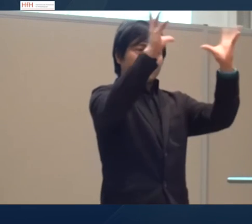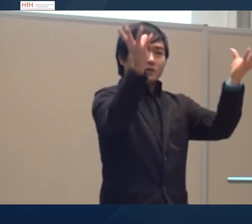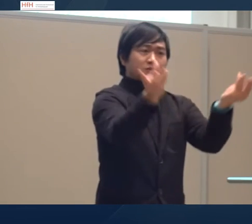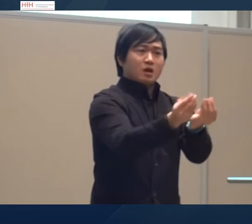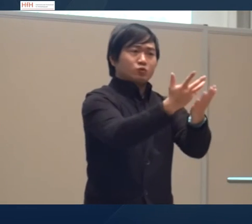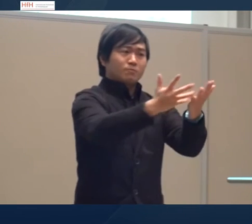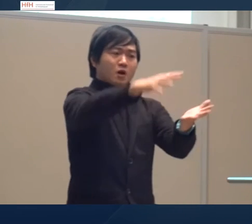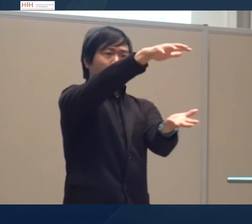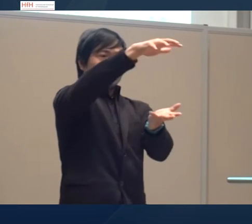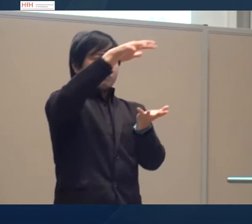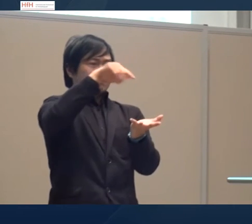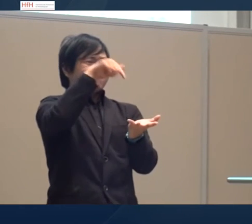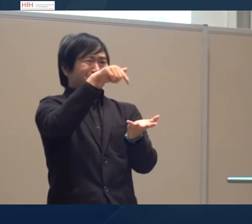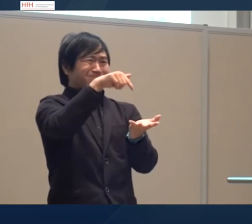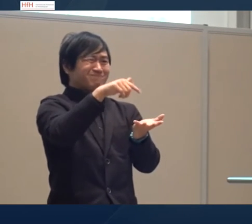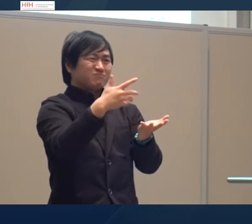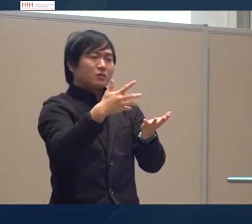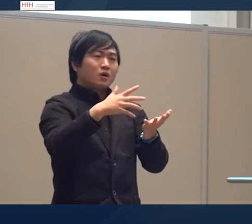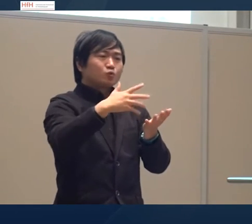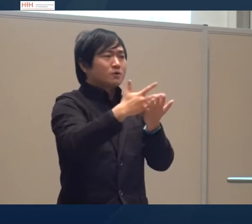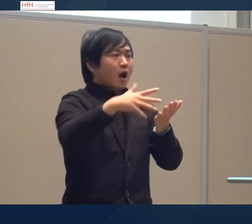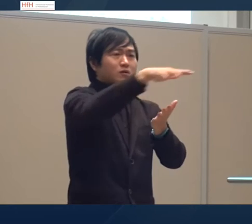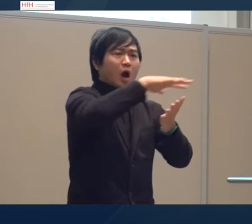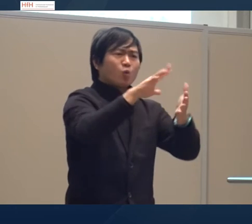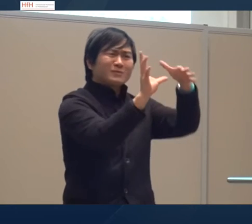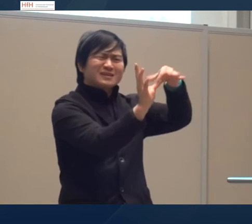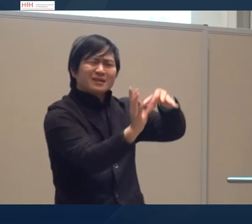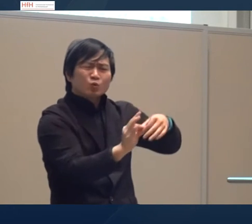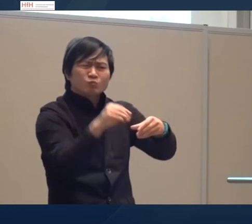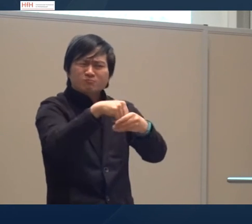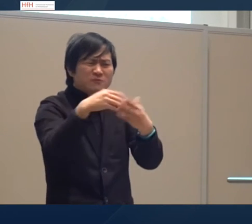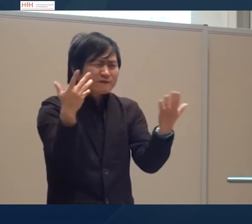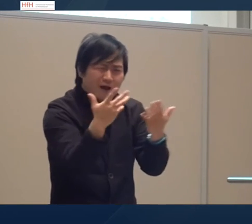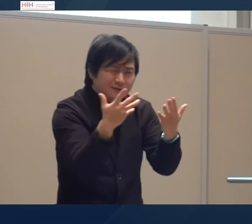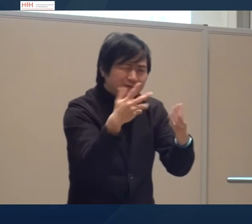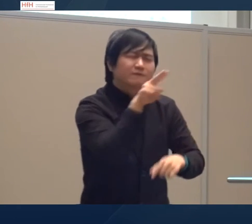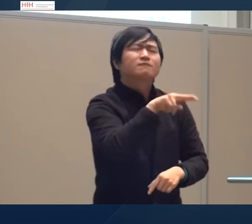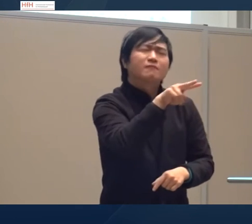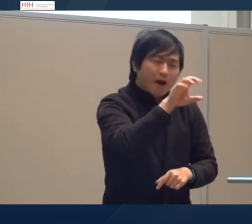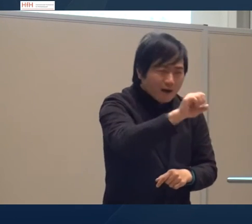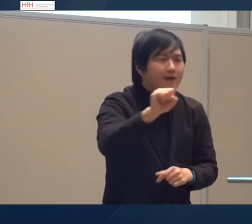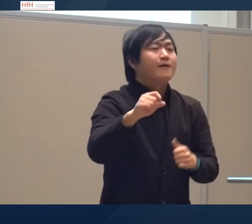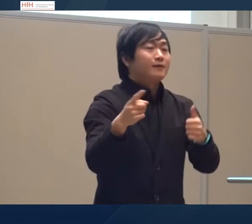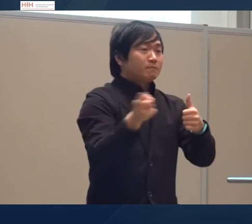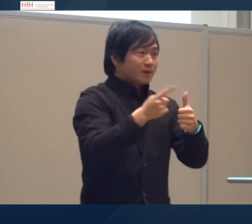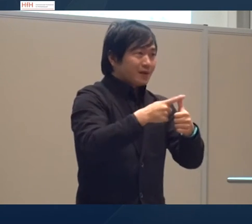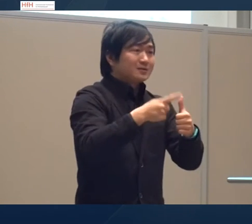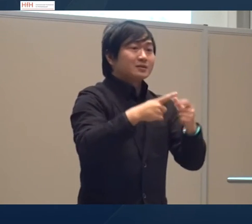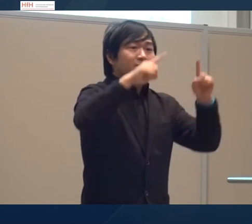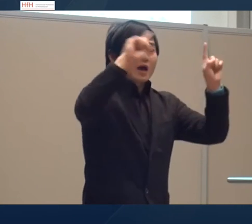Also diese gesamten Sprachdaten von diesem Video haben wir geschaut wo ist der Zusammenhang wo ist die Kohäsion in diesem Text Es